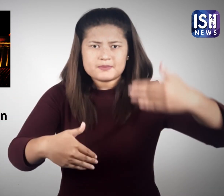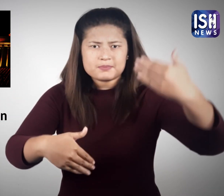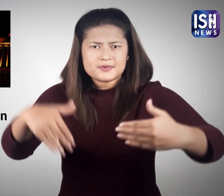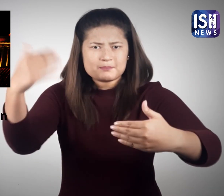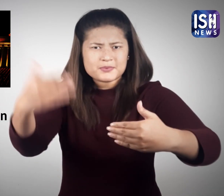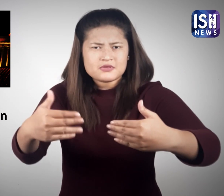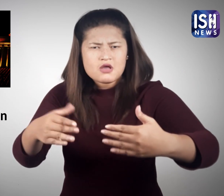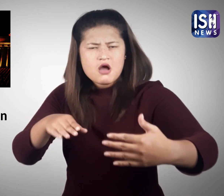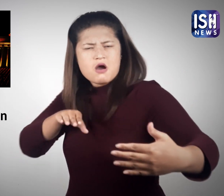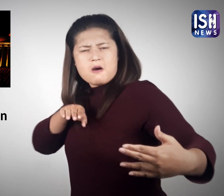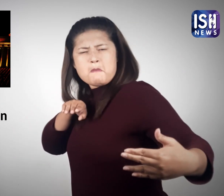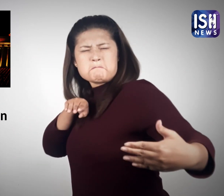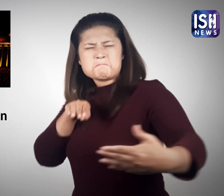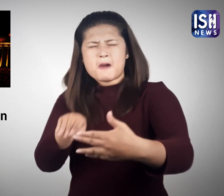तोड़ कर राष्ट्रपती भवन में घुज